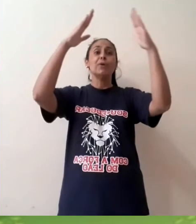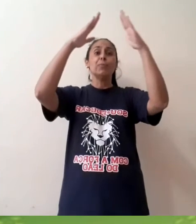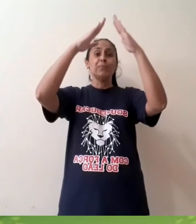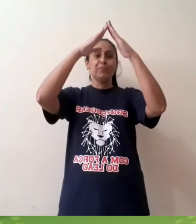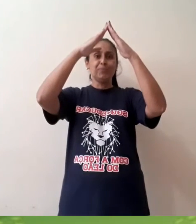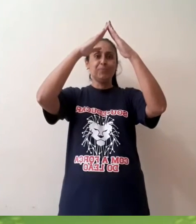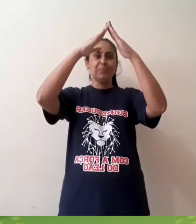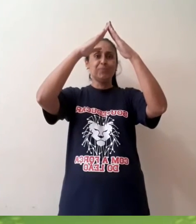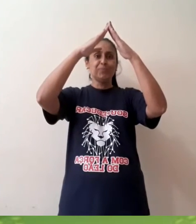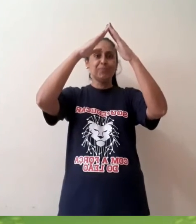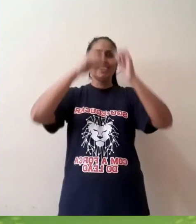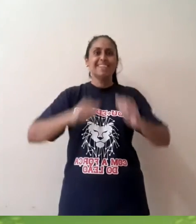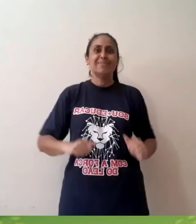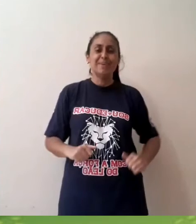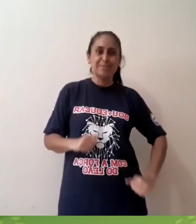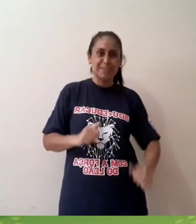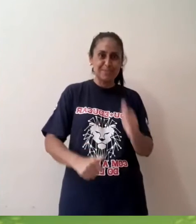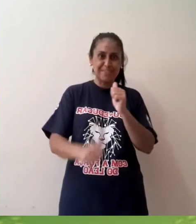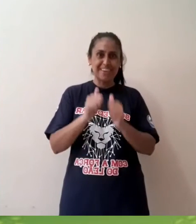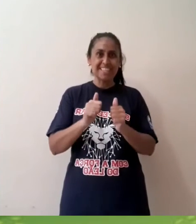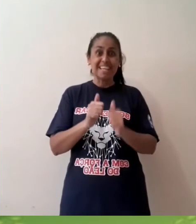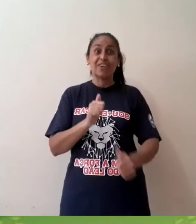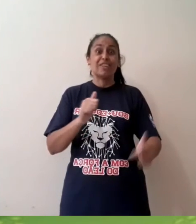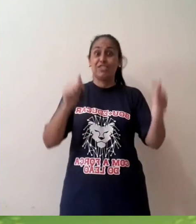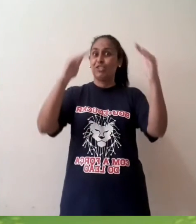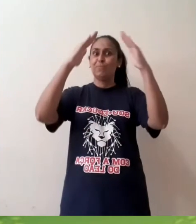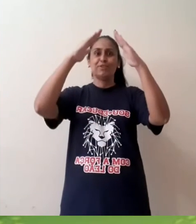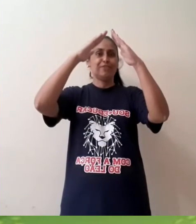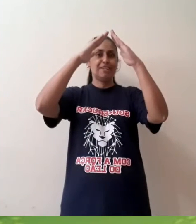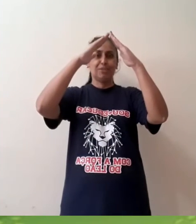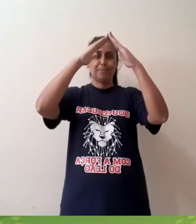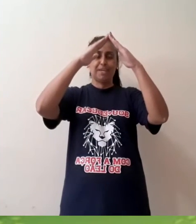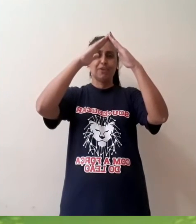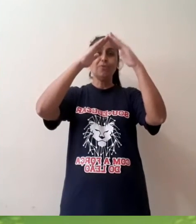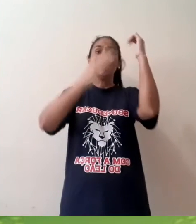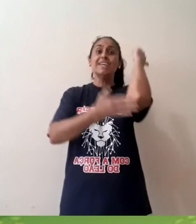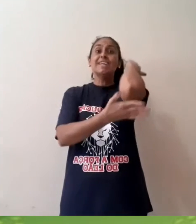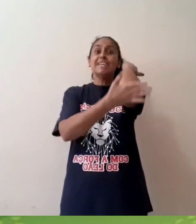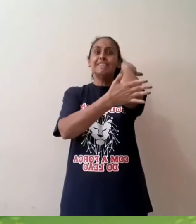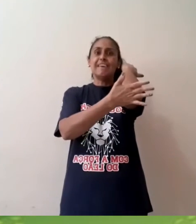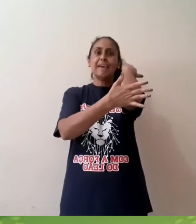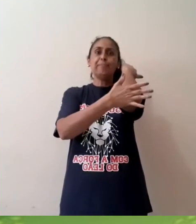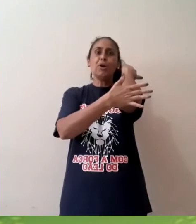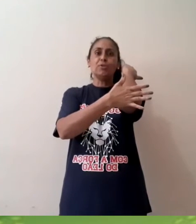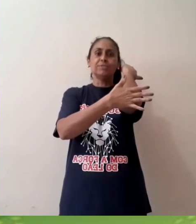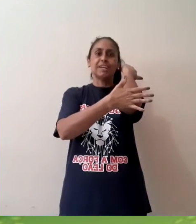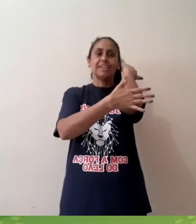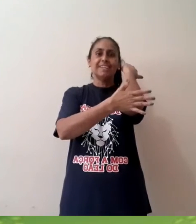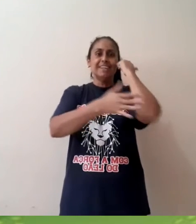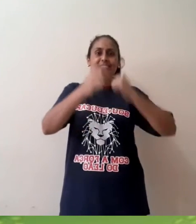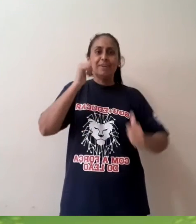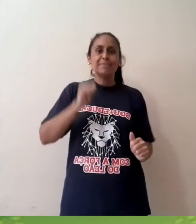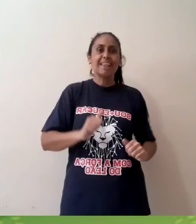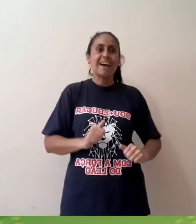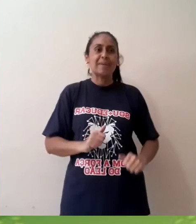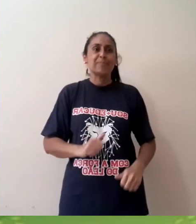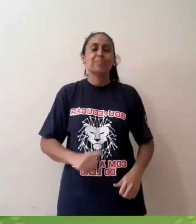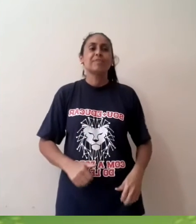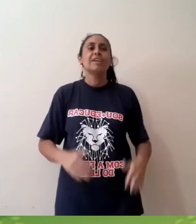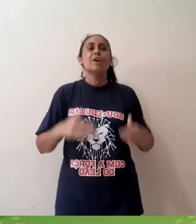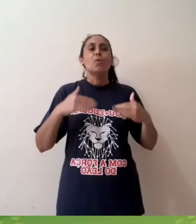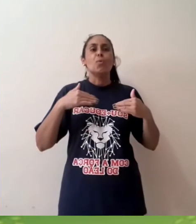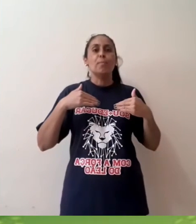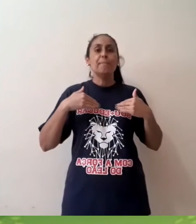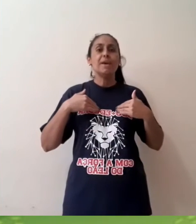meu. Vamos mais uma vez? Agora a gente não pode falar chapéu e nem a ponta. Vamos lá.